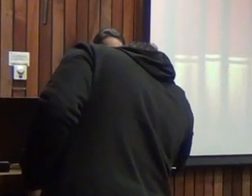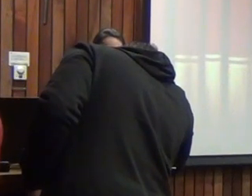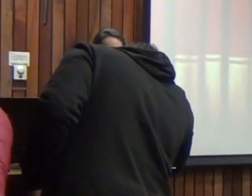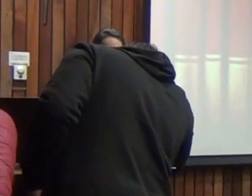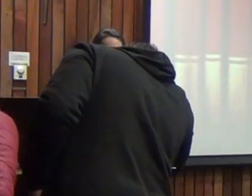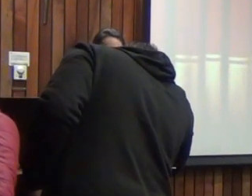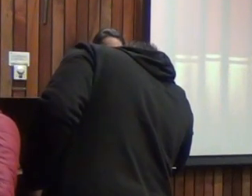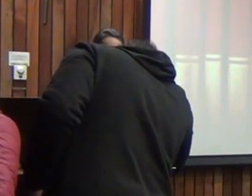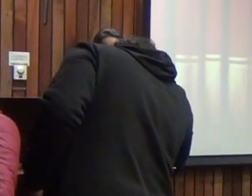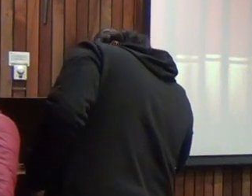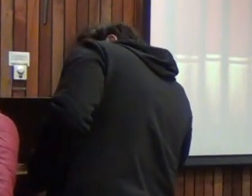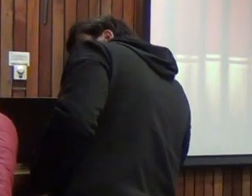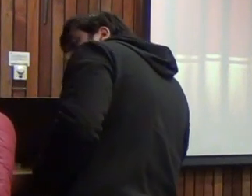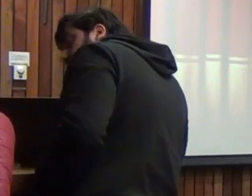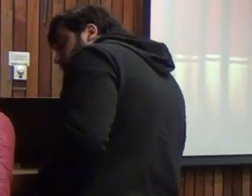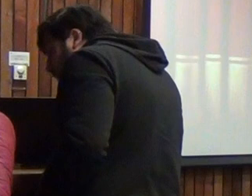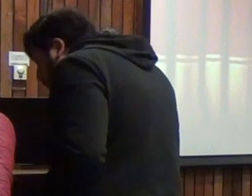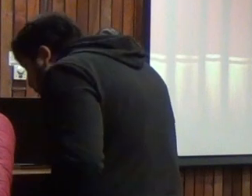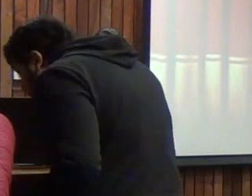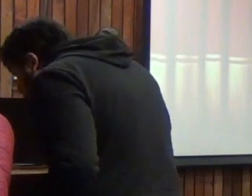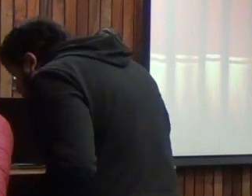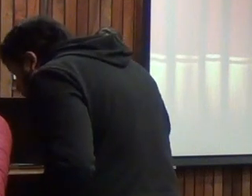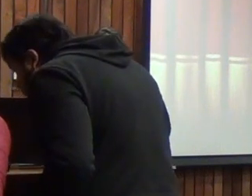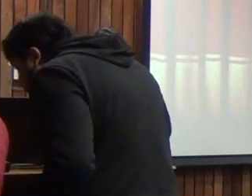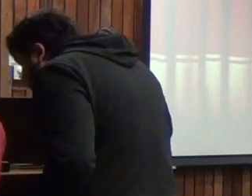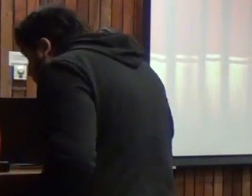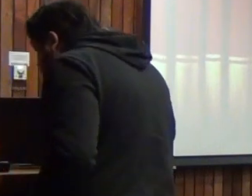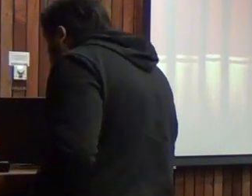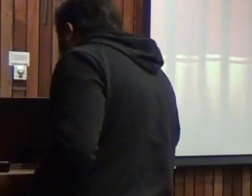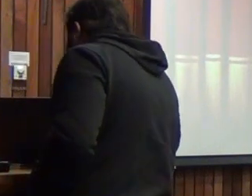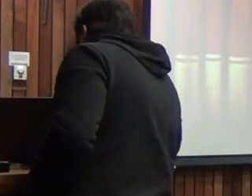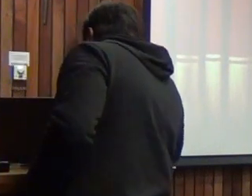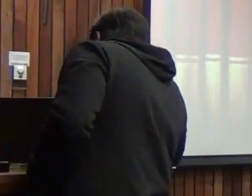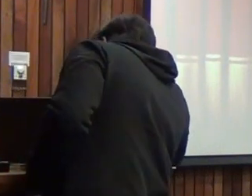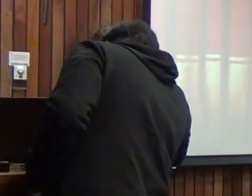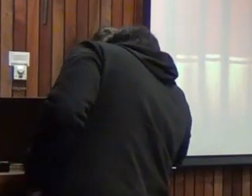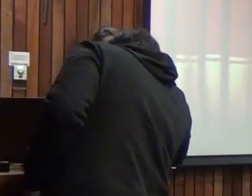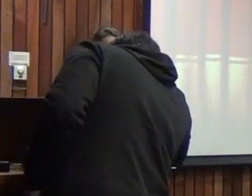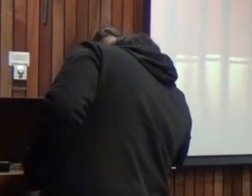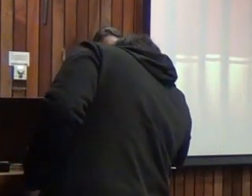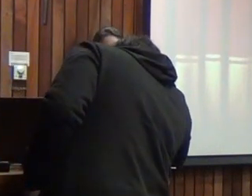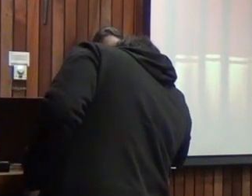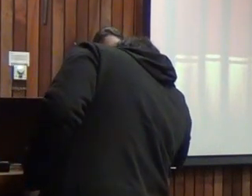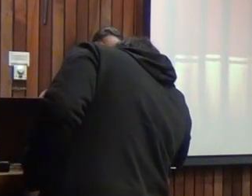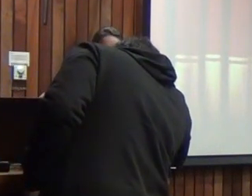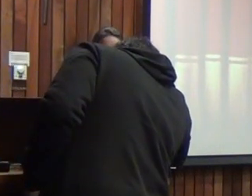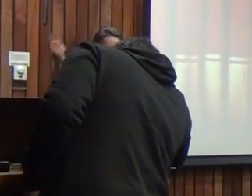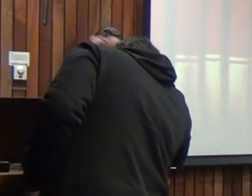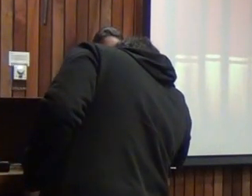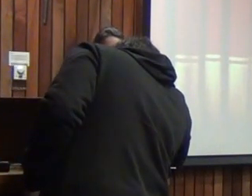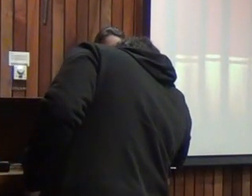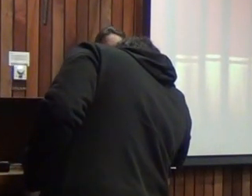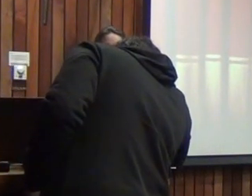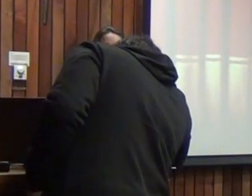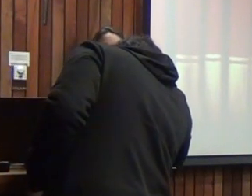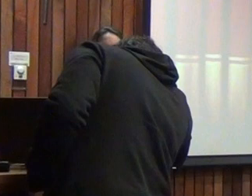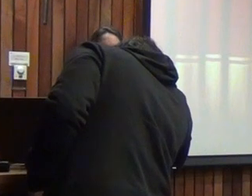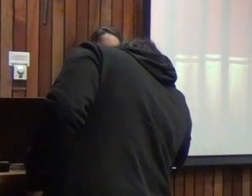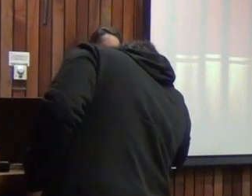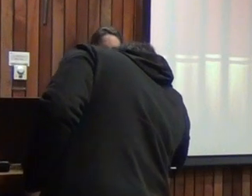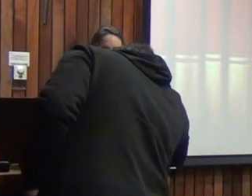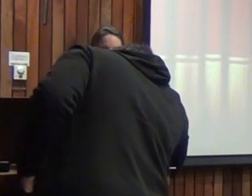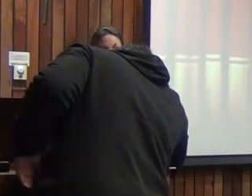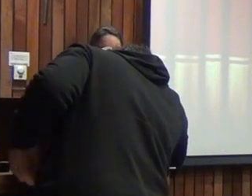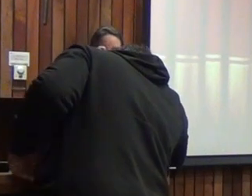uno porque soy migrante dos porque el decreto 170 del mineduc